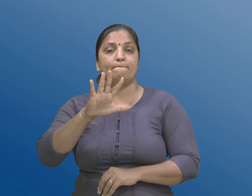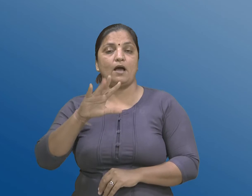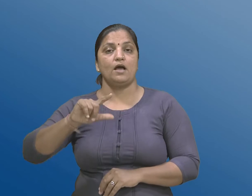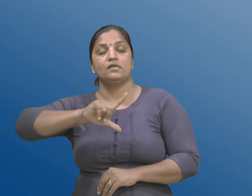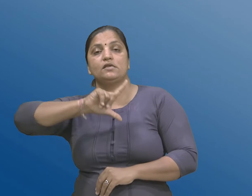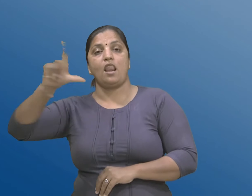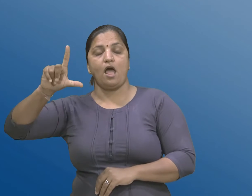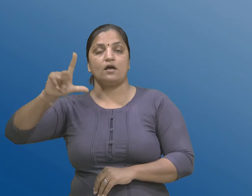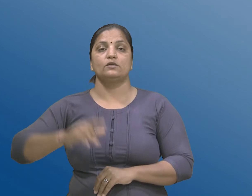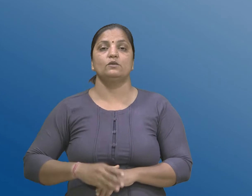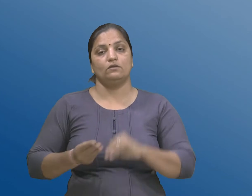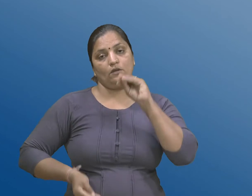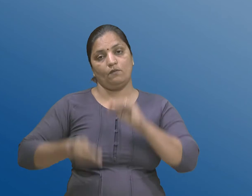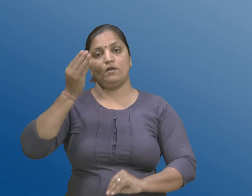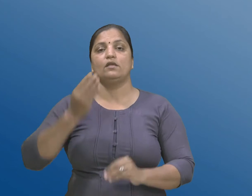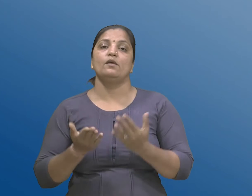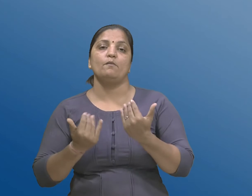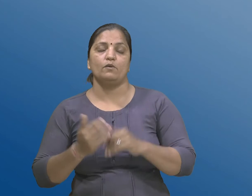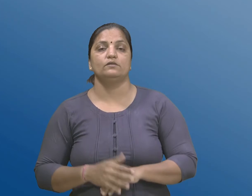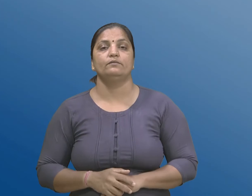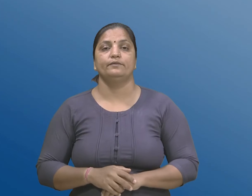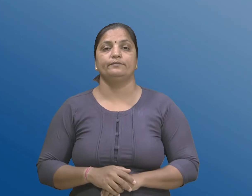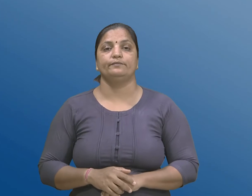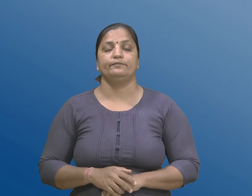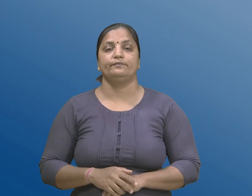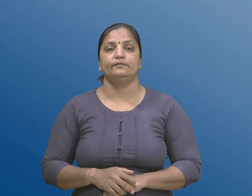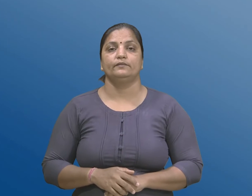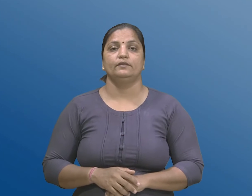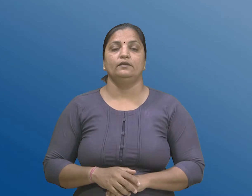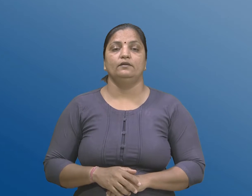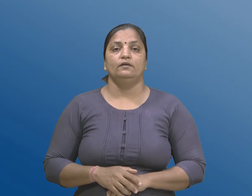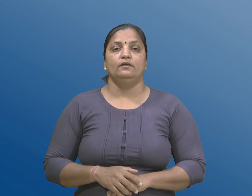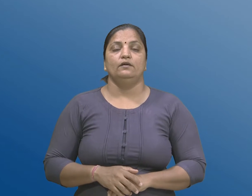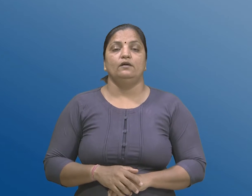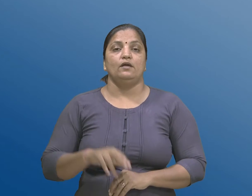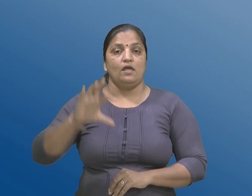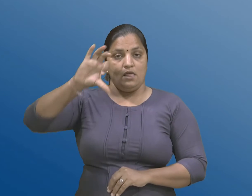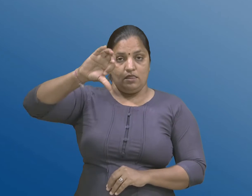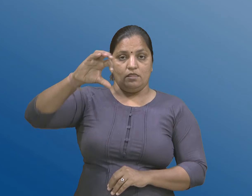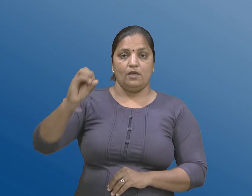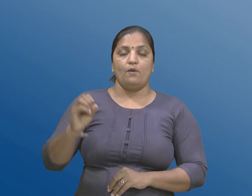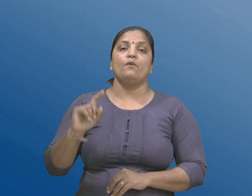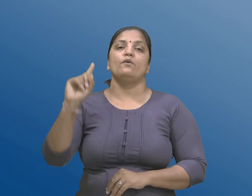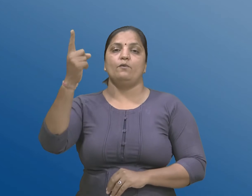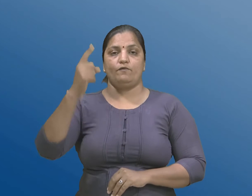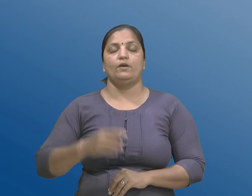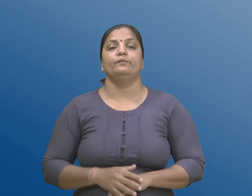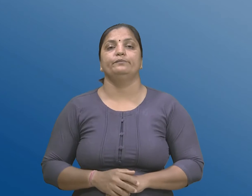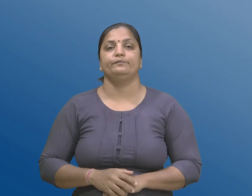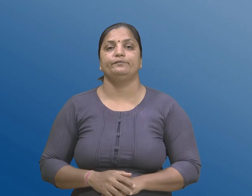सुधी वदिशक्षे नंबर ने वनू पहलू ज्या